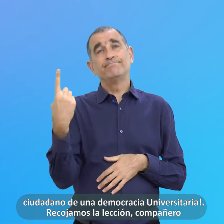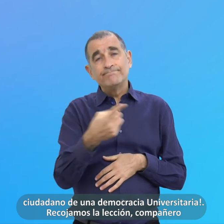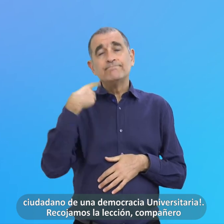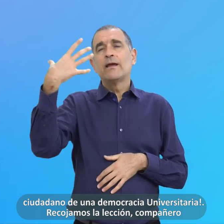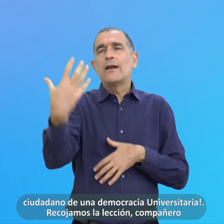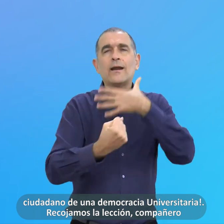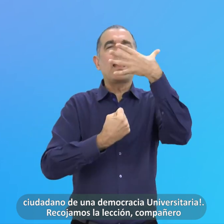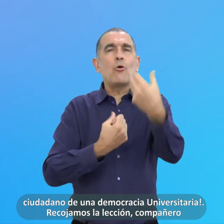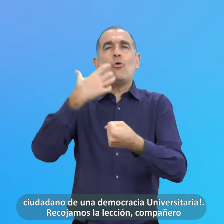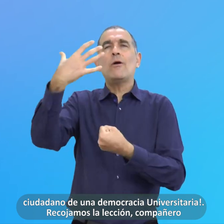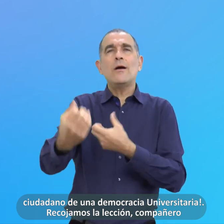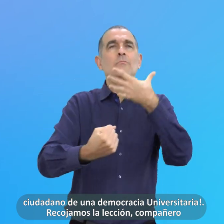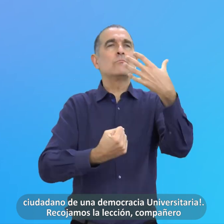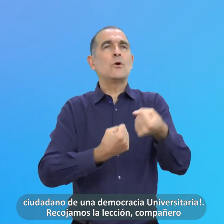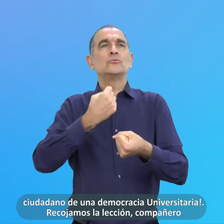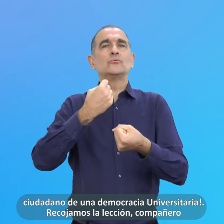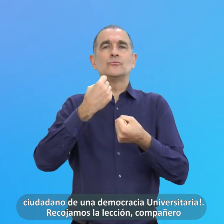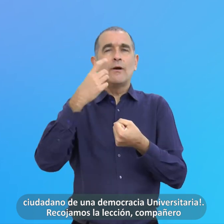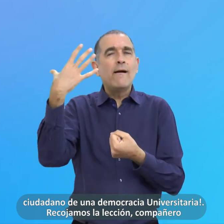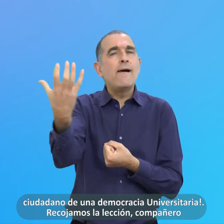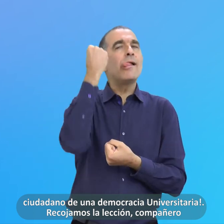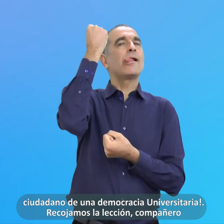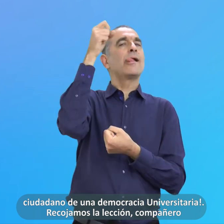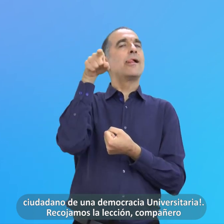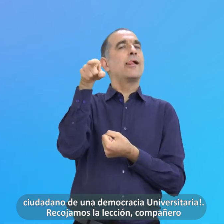Re Recojamos La Lección